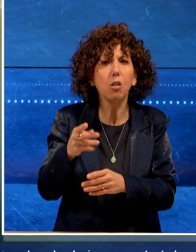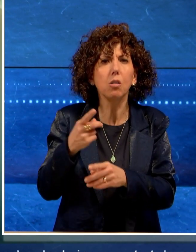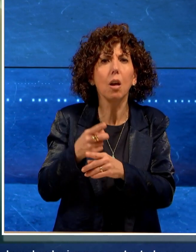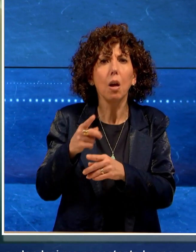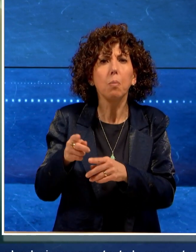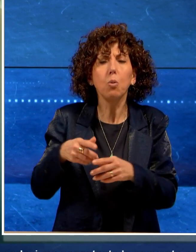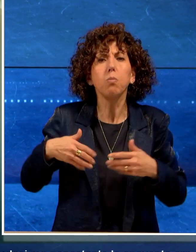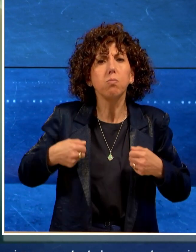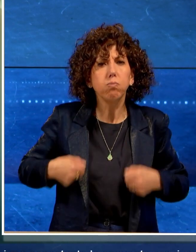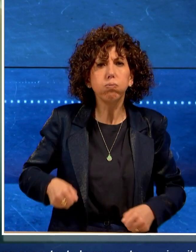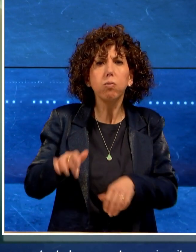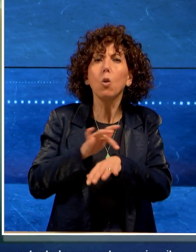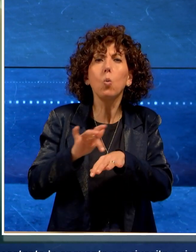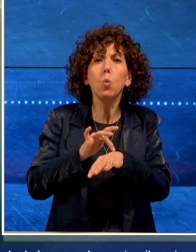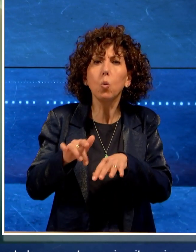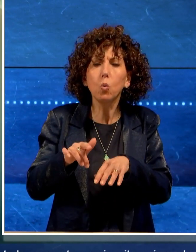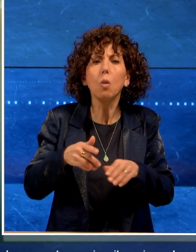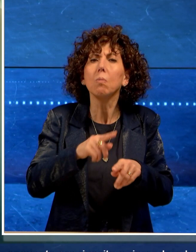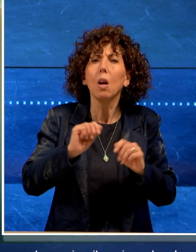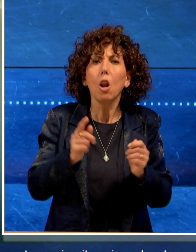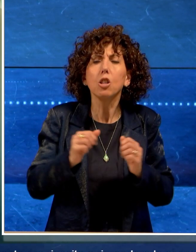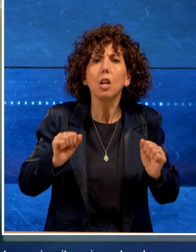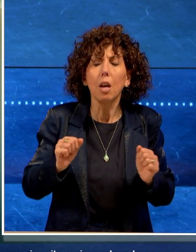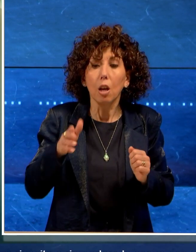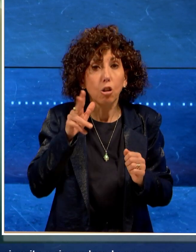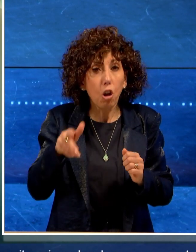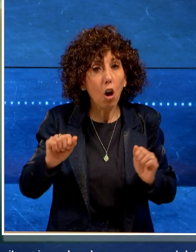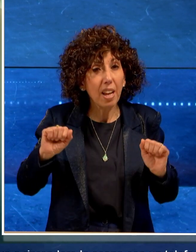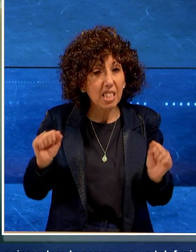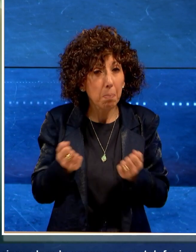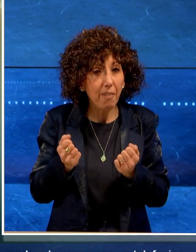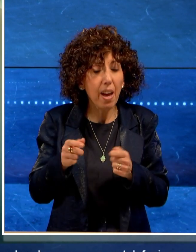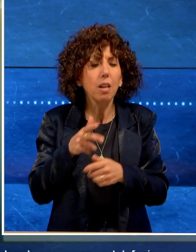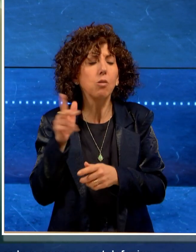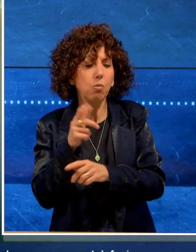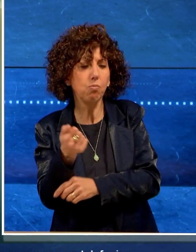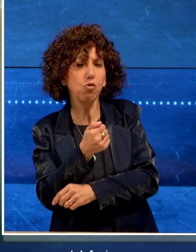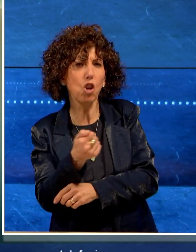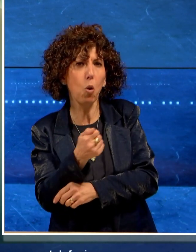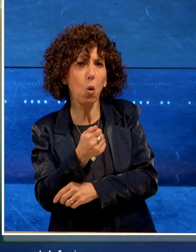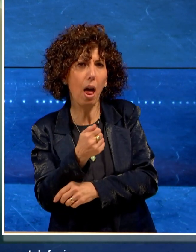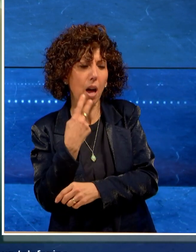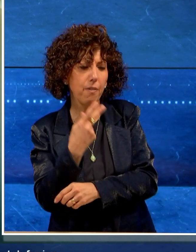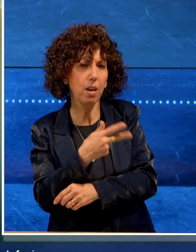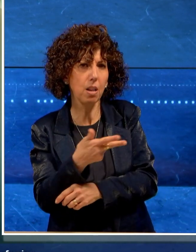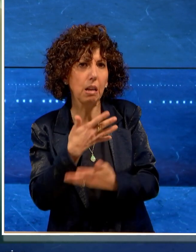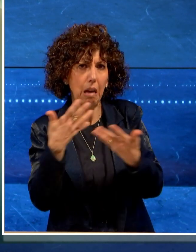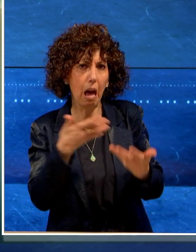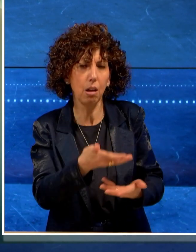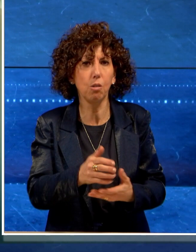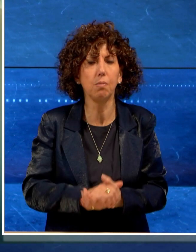denudandosi ma nonostante lo spavento era riuscita a riprendere la scena con un telefonino.